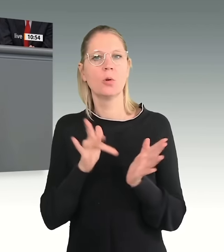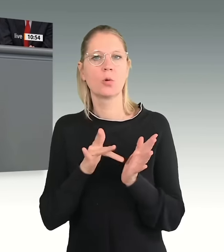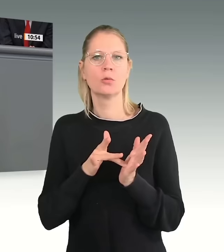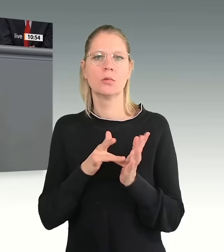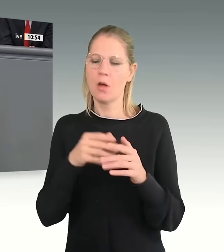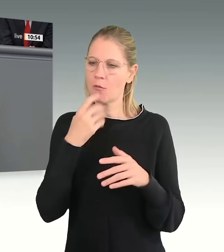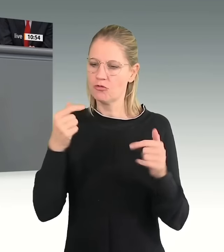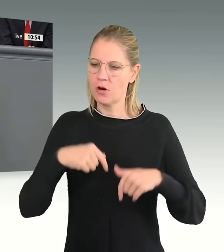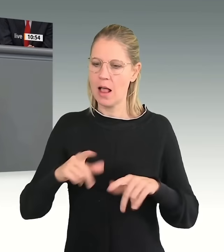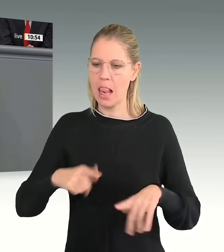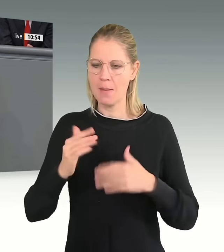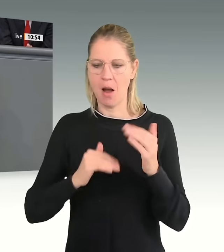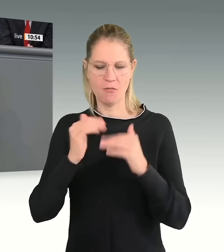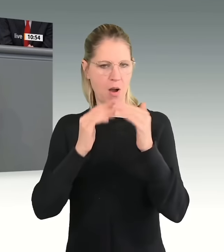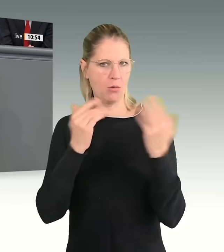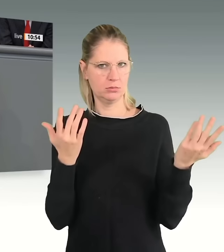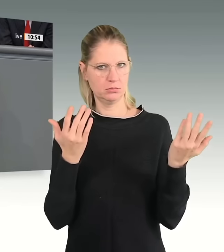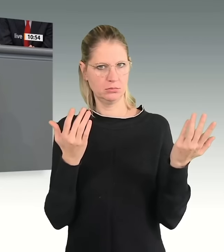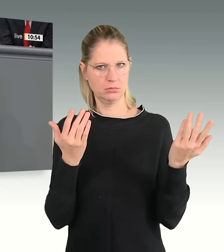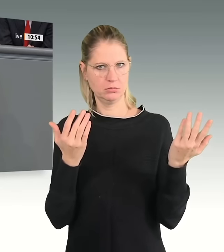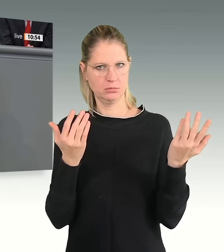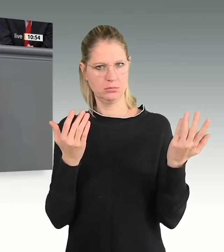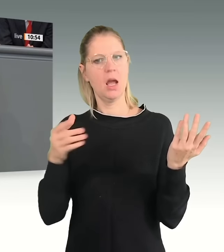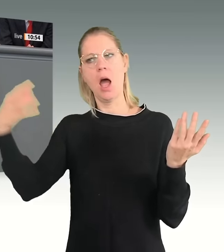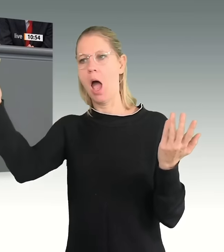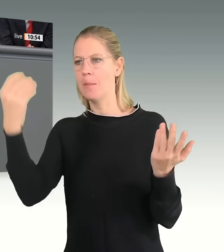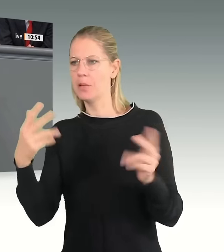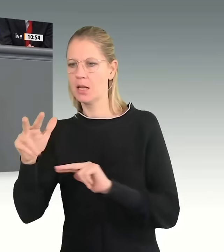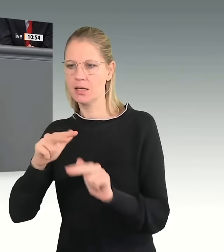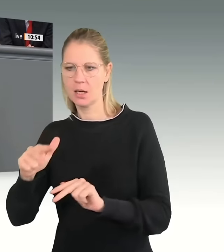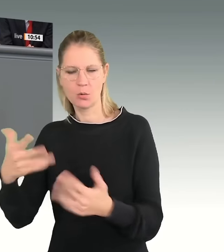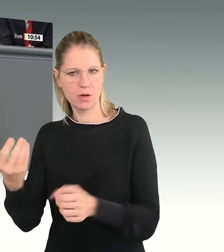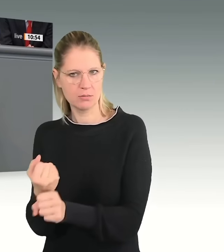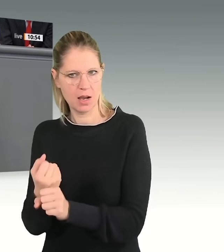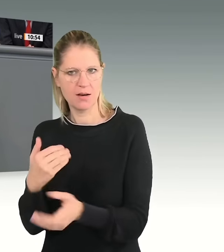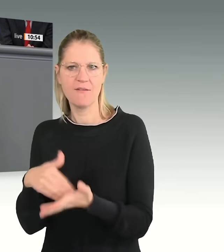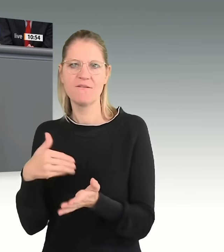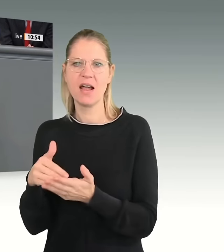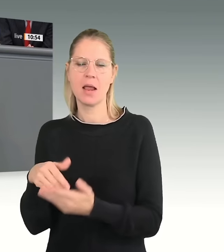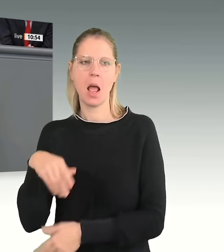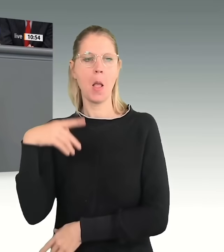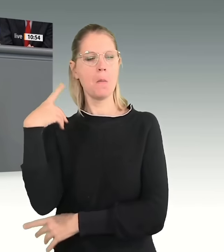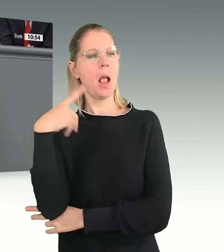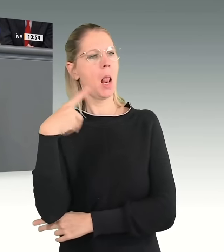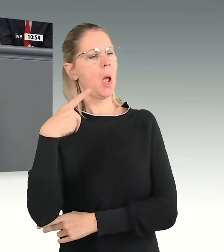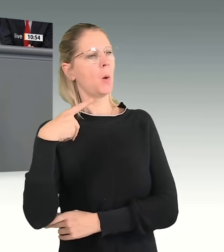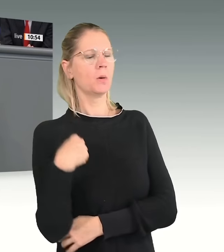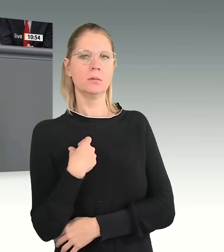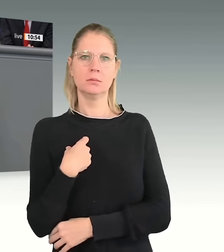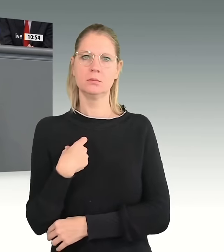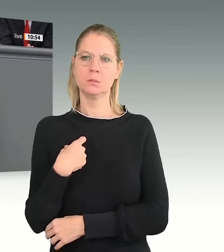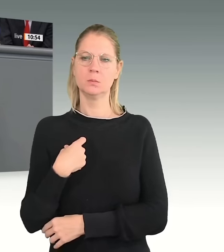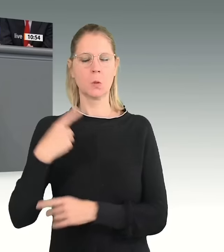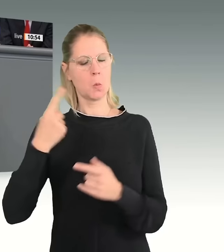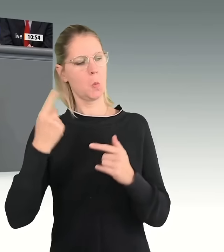Ampelregierung hingegen setzt weiterhin auf ihre Belehrungsrhetorik. Sie verstehen immer noch nicht, wie die